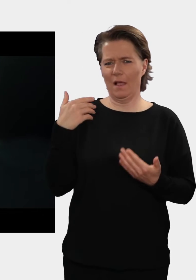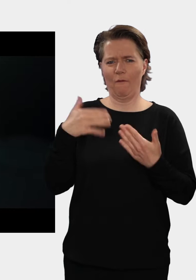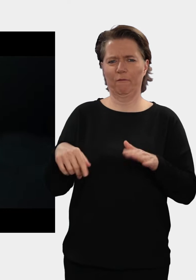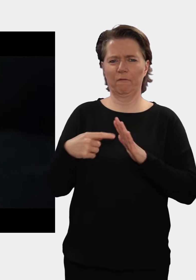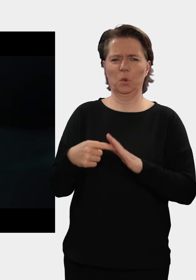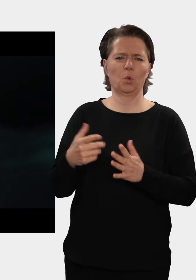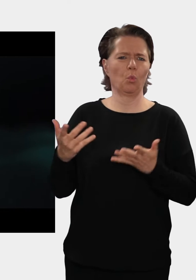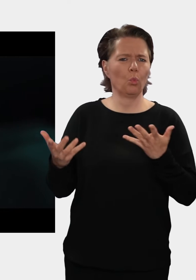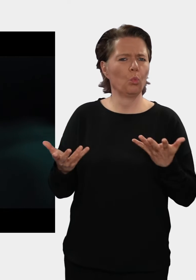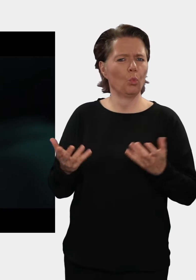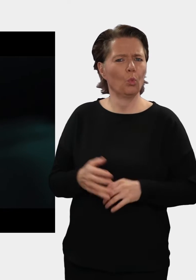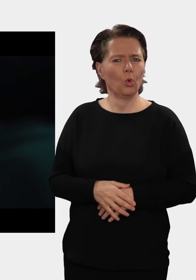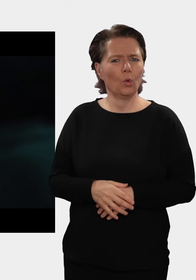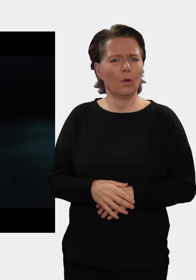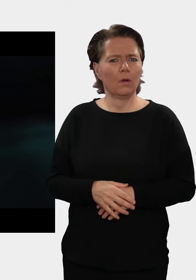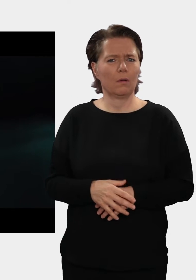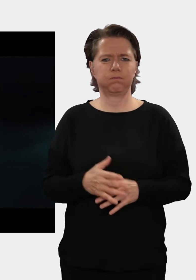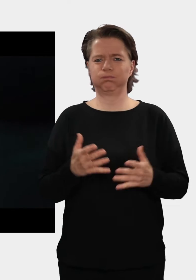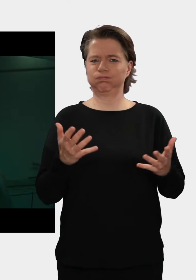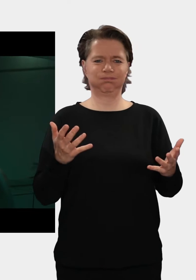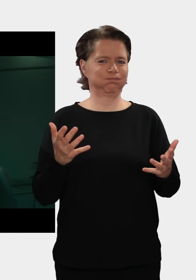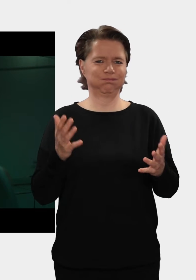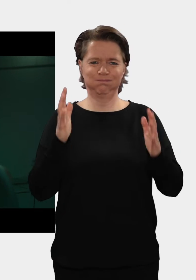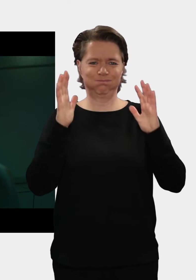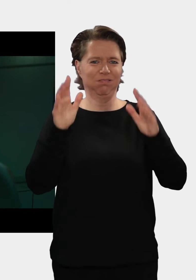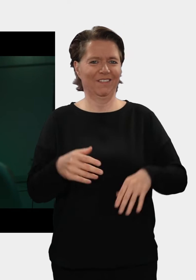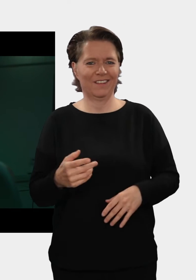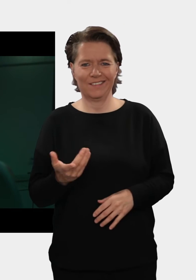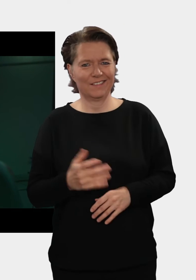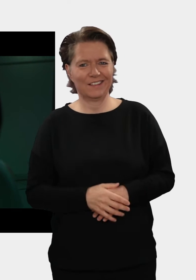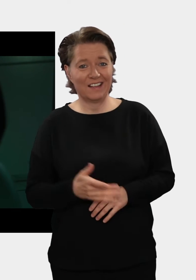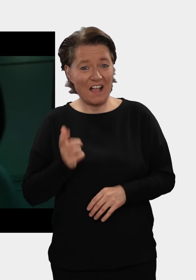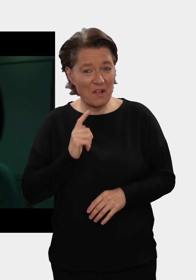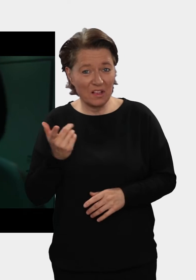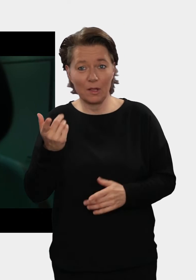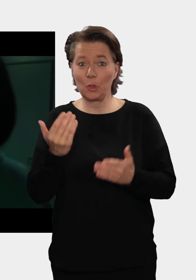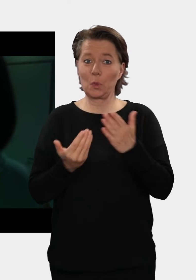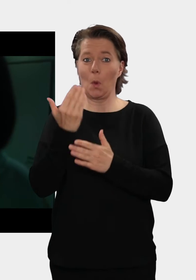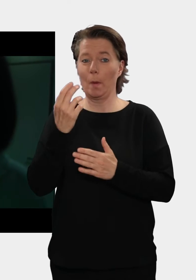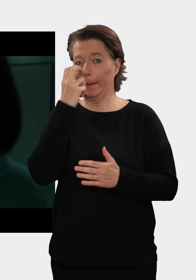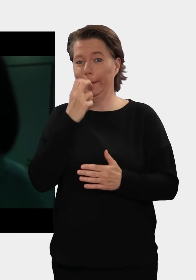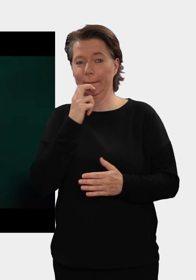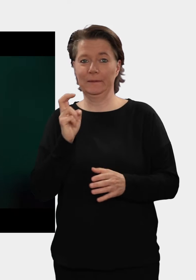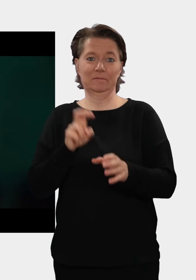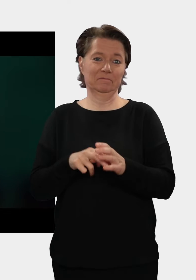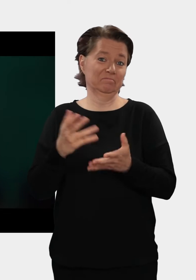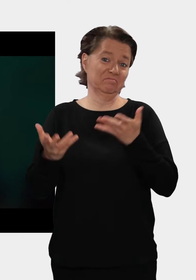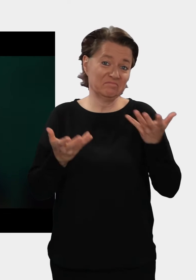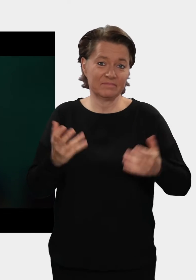nicht mal so gut. Ja, voll. Voll der Wannabe Gangster 3000. Aber was erwartest du auch von einer Newcomer-Veranstaltung